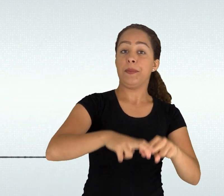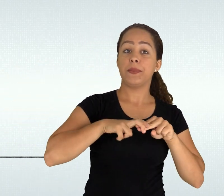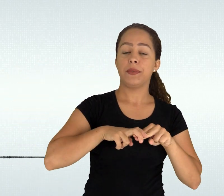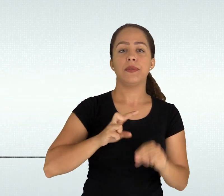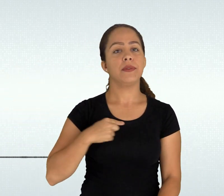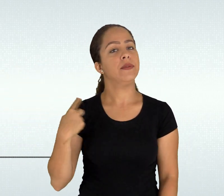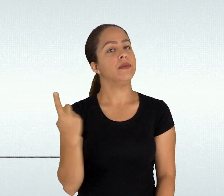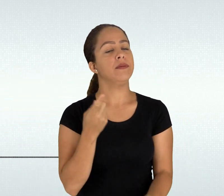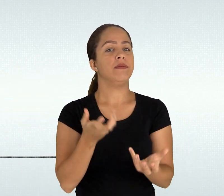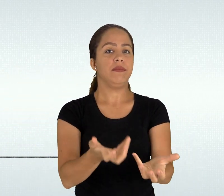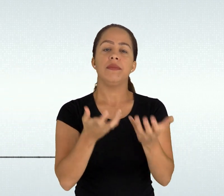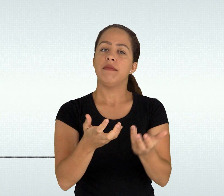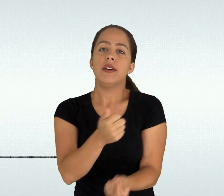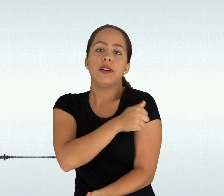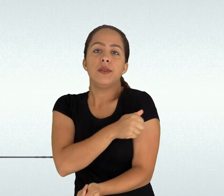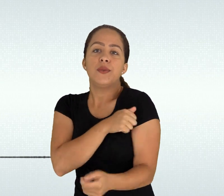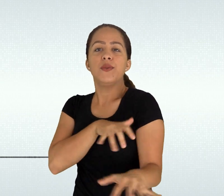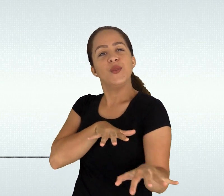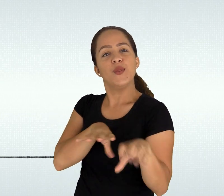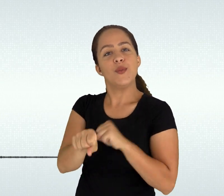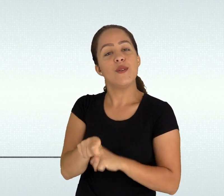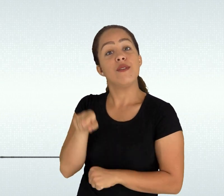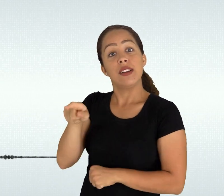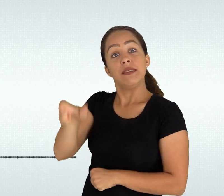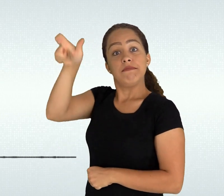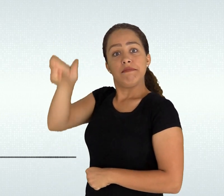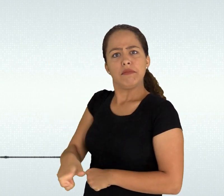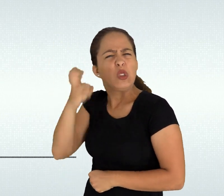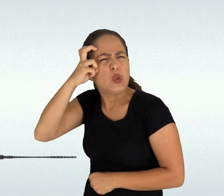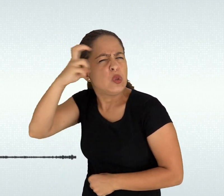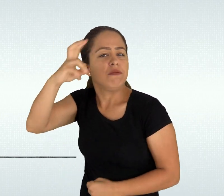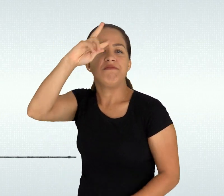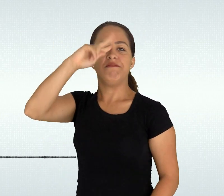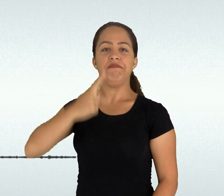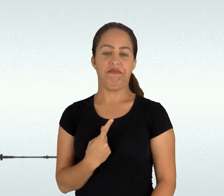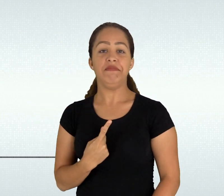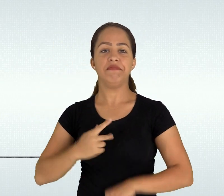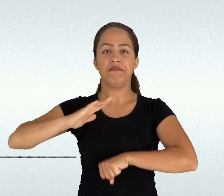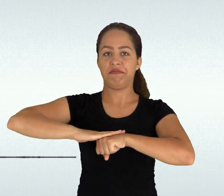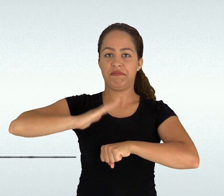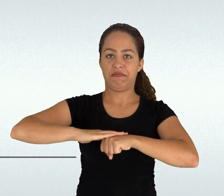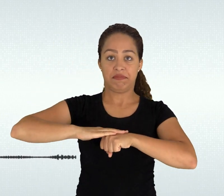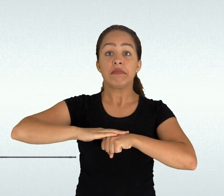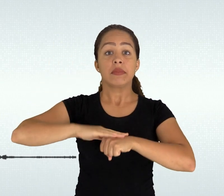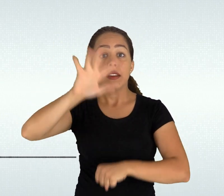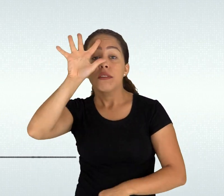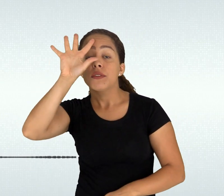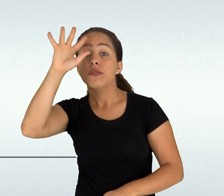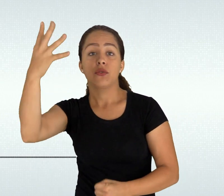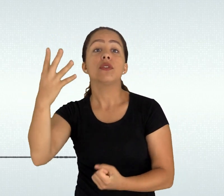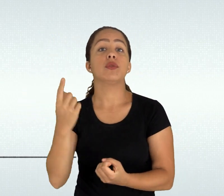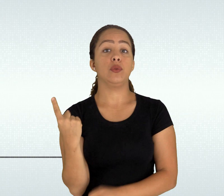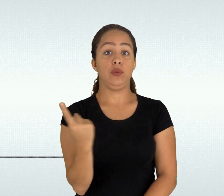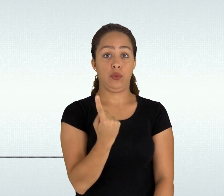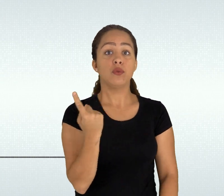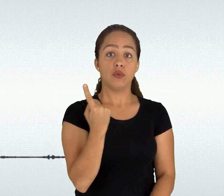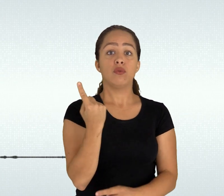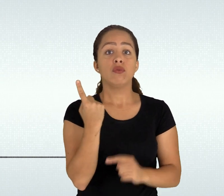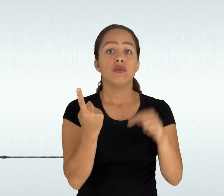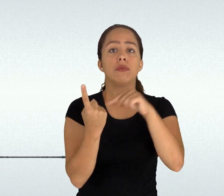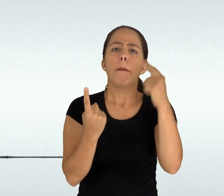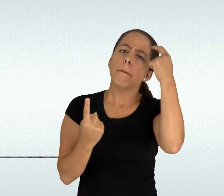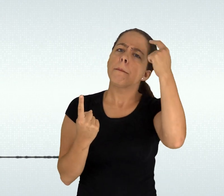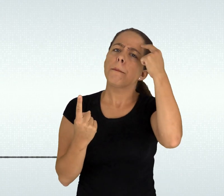portanto, o aluno que queremos formar é fundamentalmente um indivíduo com autonomia intelectual com